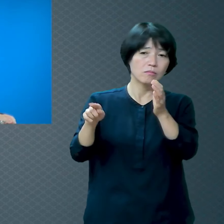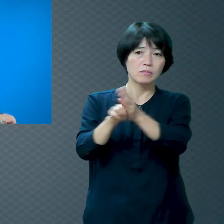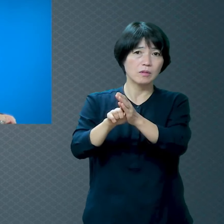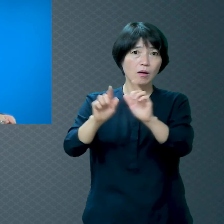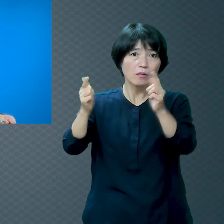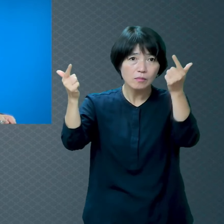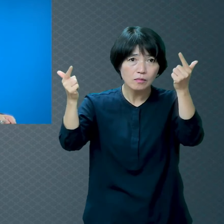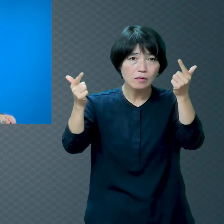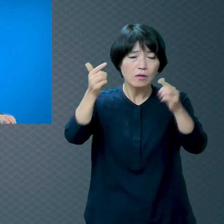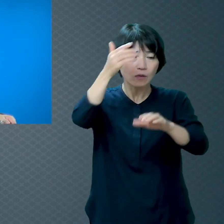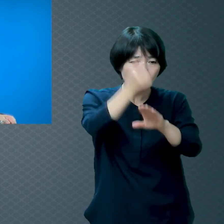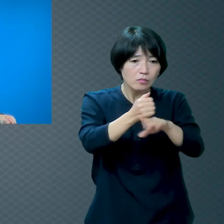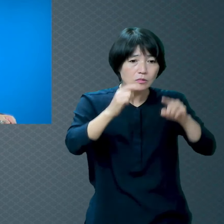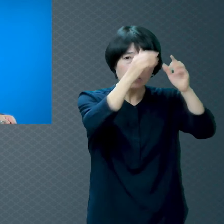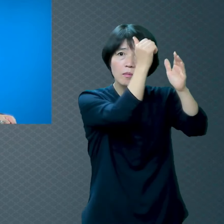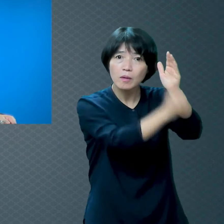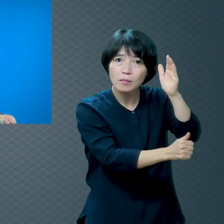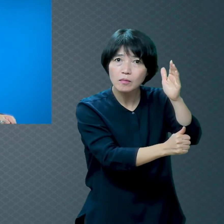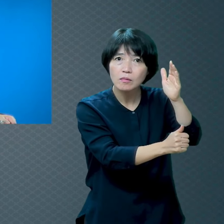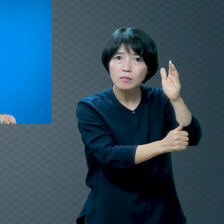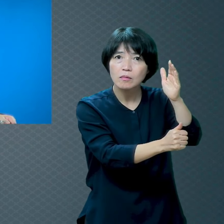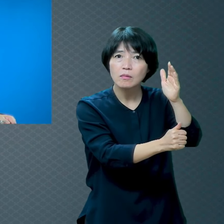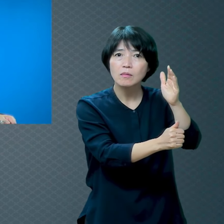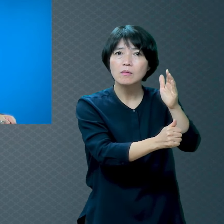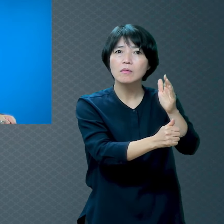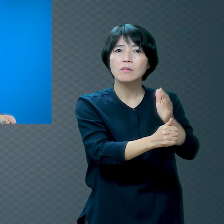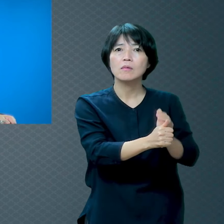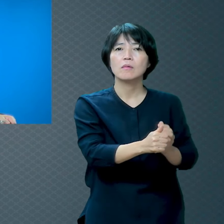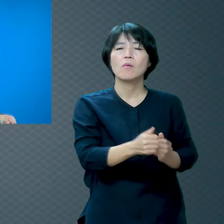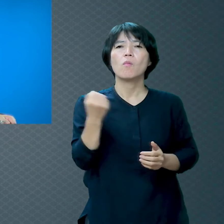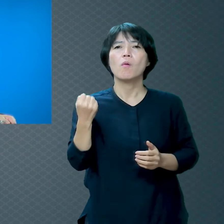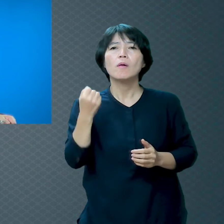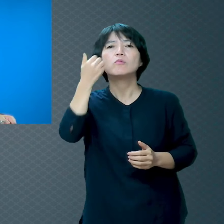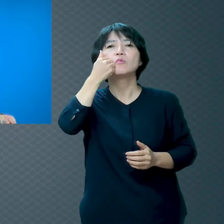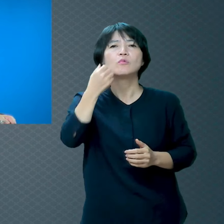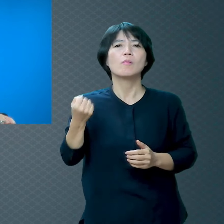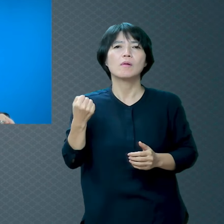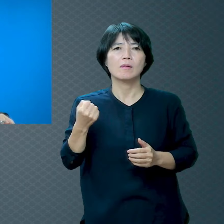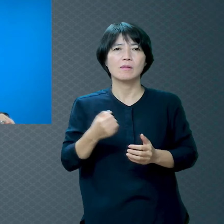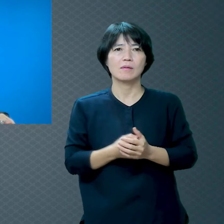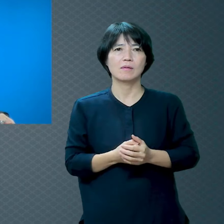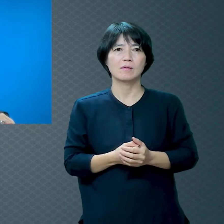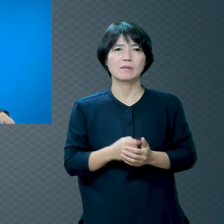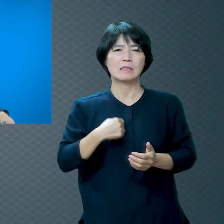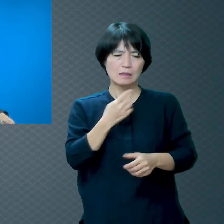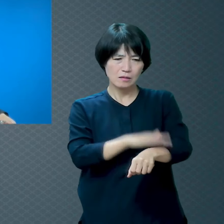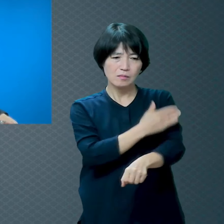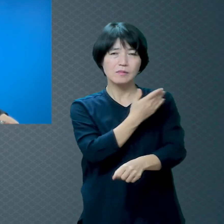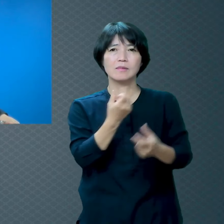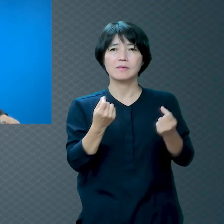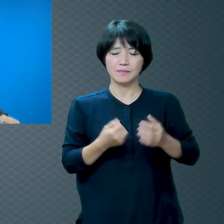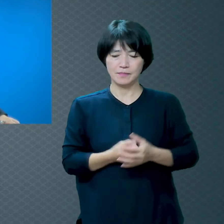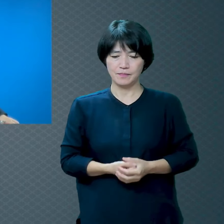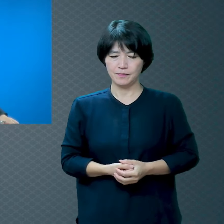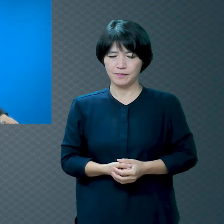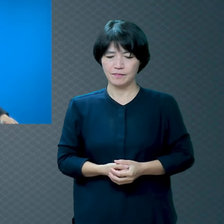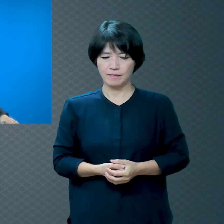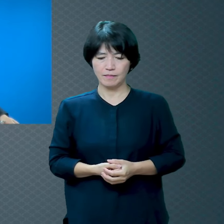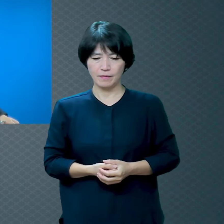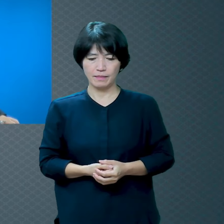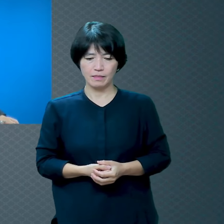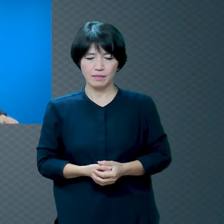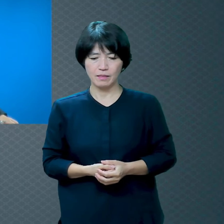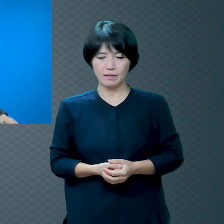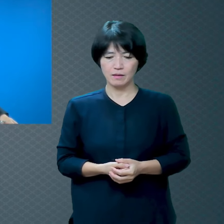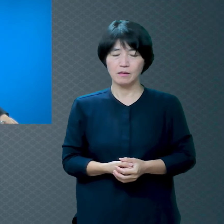여러분들 가족들이 전도할 때 특히 가족 저도 마찬가지였는데 저는